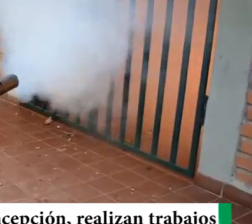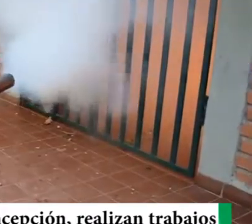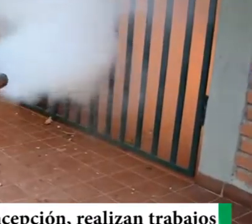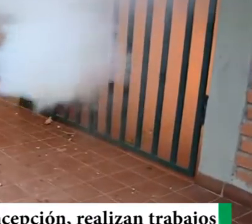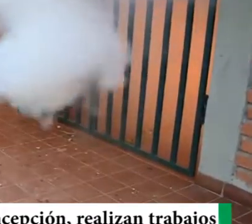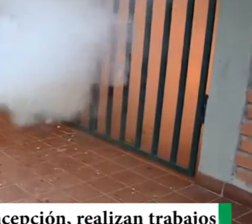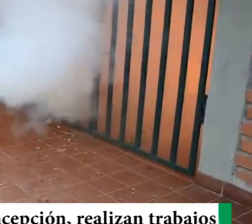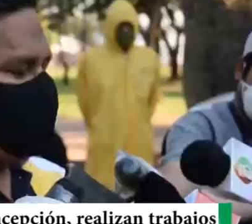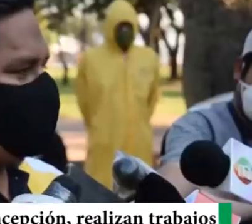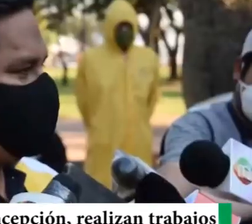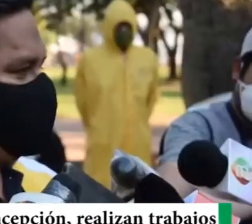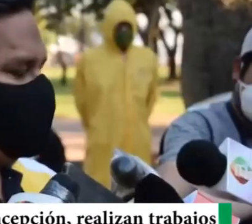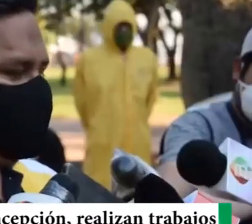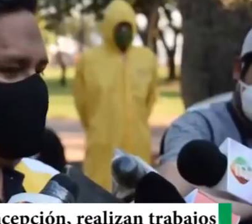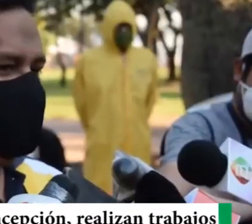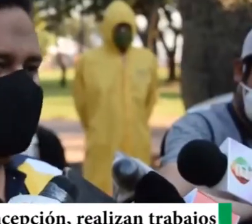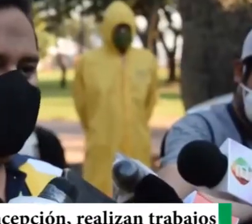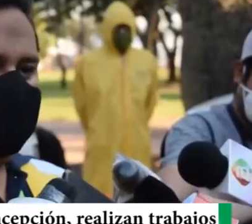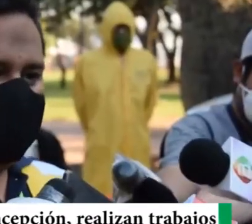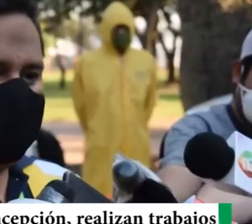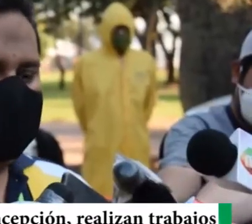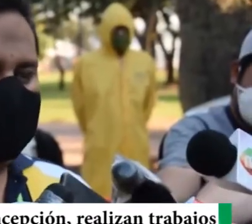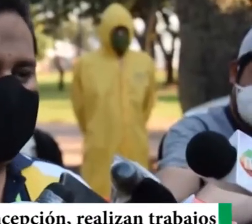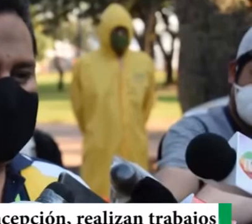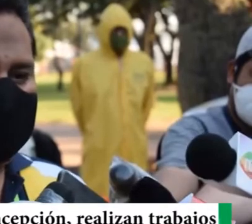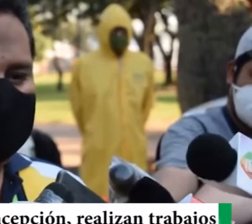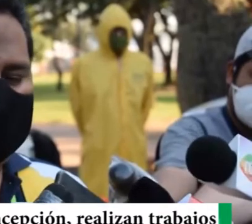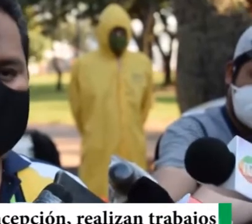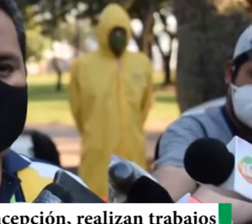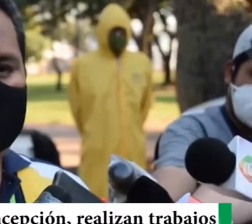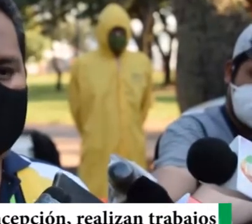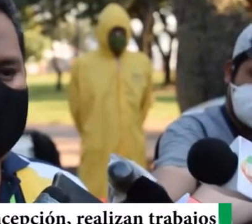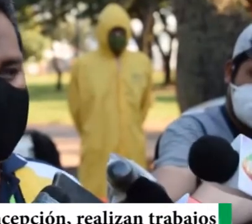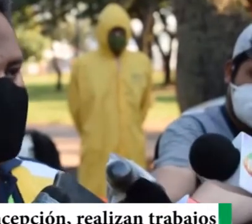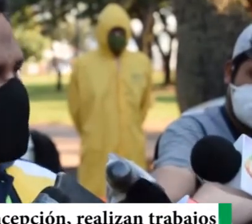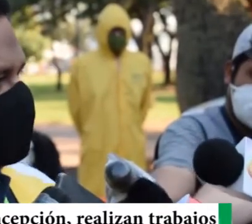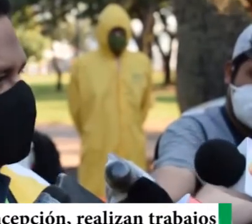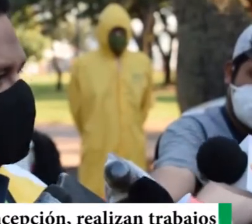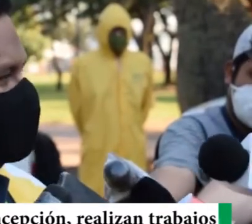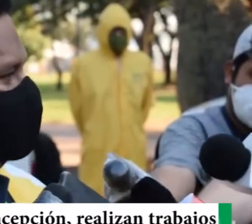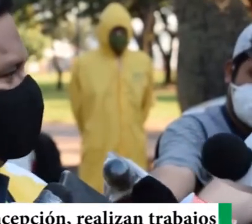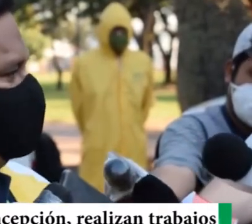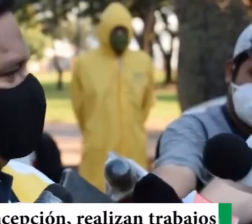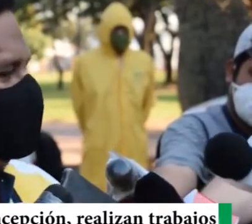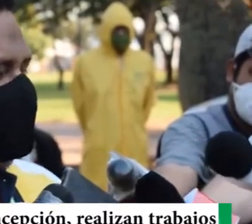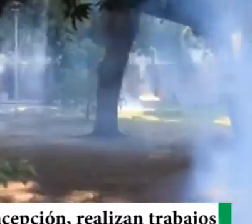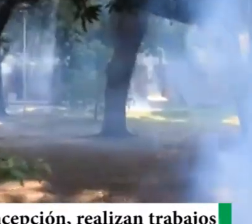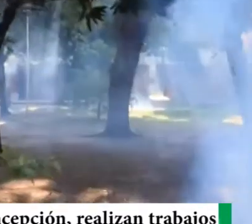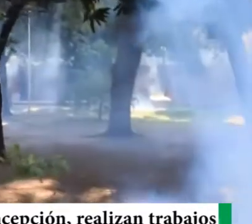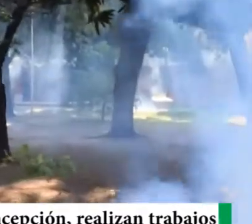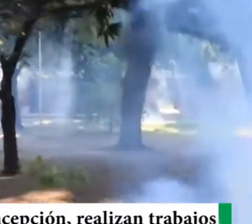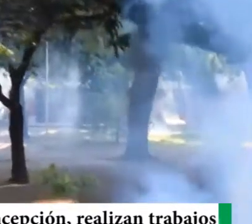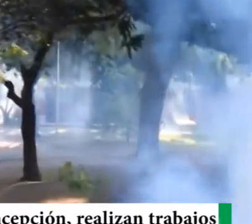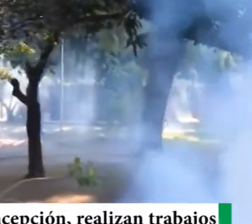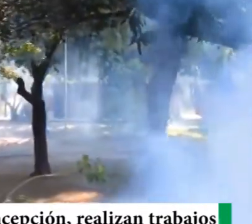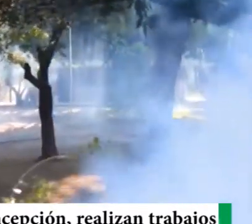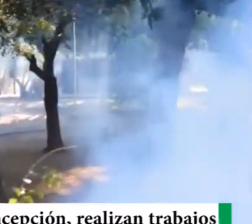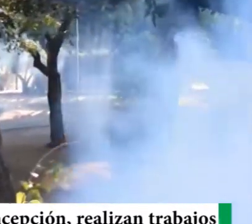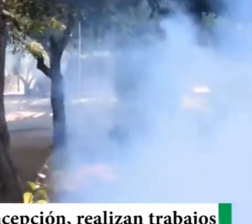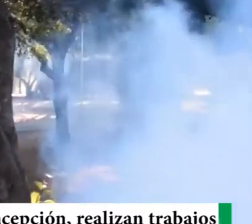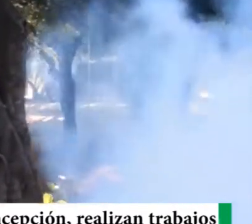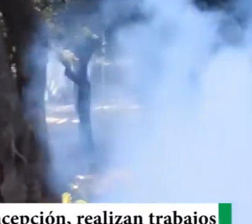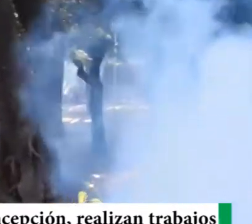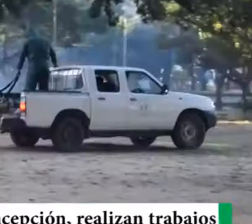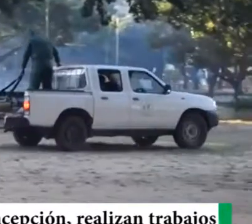para dar esa tranquilidad, a estas personas, que se dan cita, es que se está procediendo, a hacer este trabajo, como ven, con el equipo correspondiente, en estos